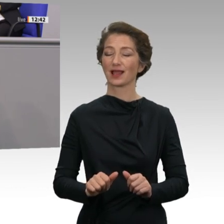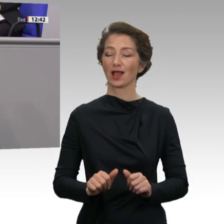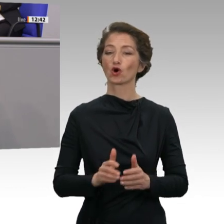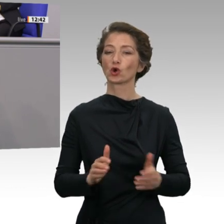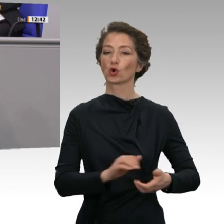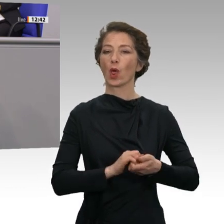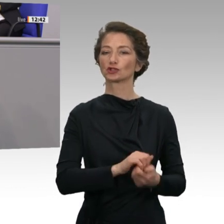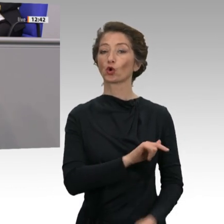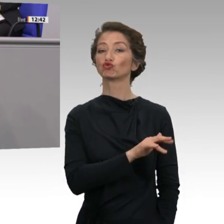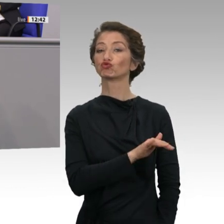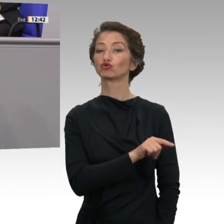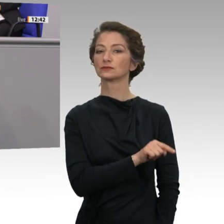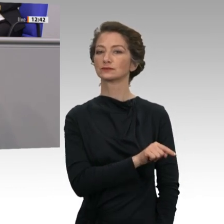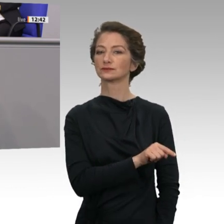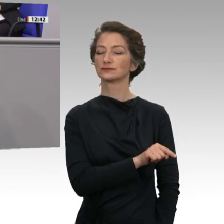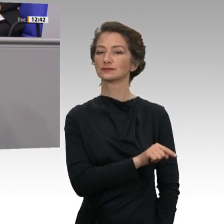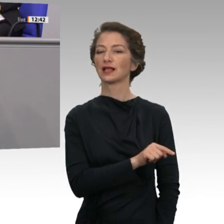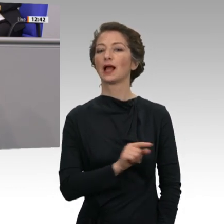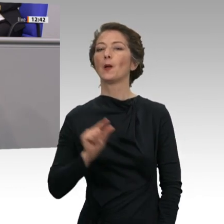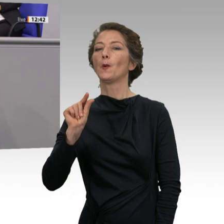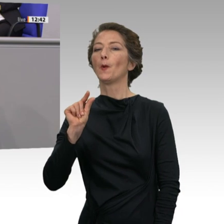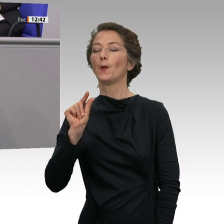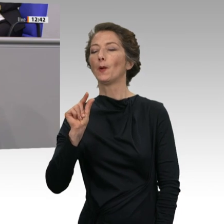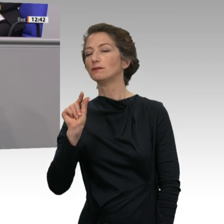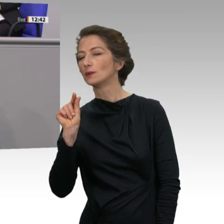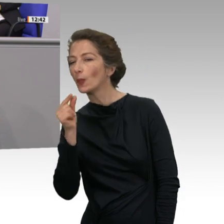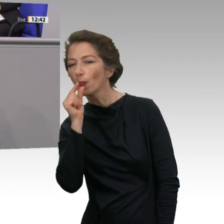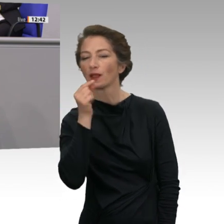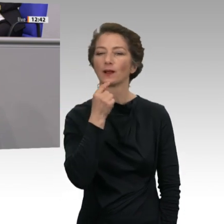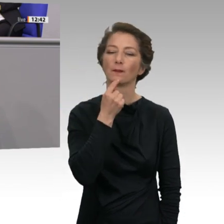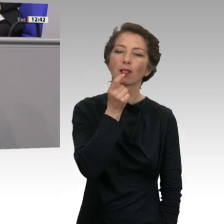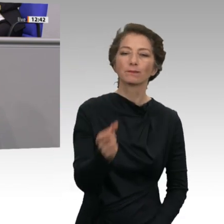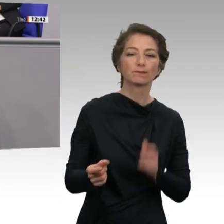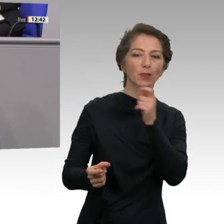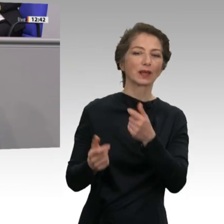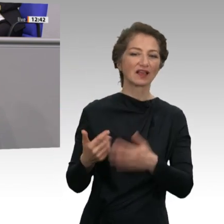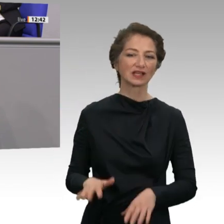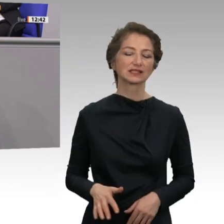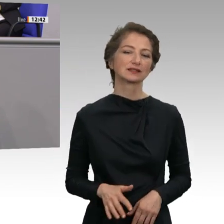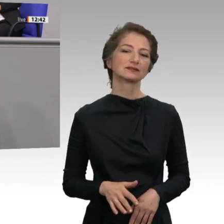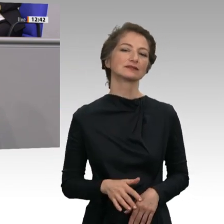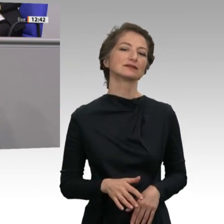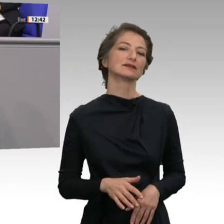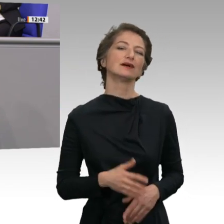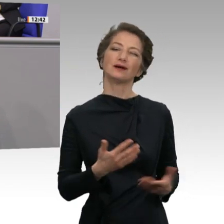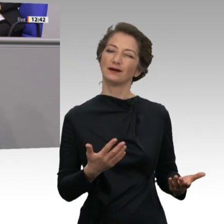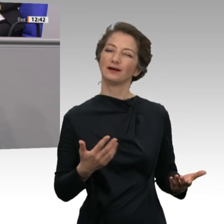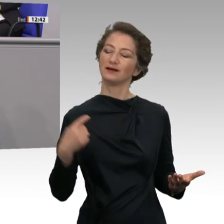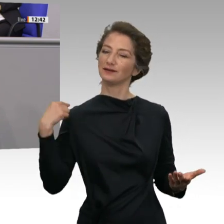intensiver darauf eingegangen. Aber wir hatten ja diese Woche eine Anhörung zu Ihrem Vorschlag. Ich finde, die muss man in dieser Woche auch im Plenum ein Stück